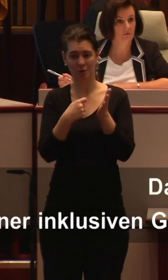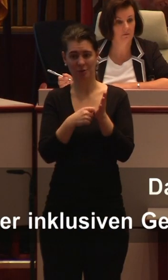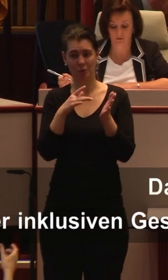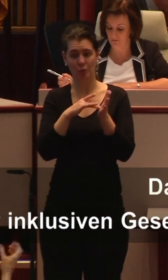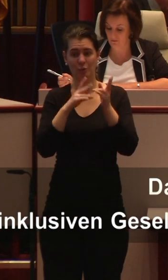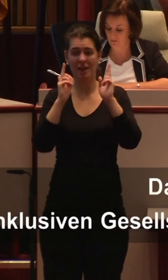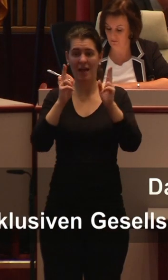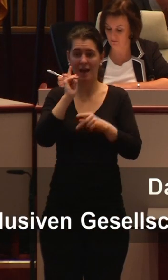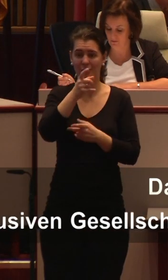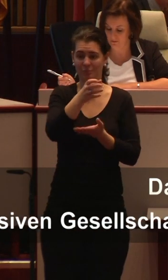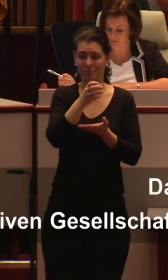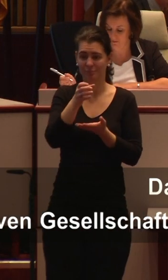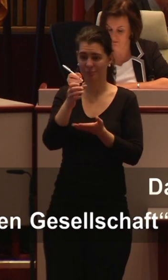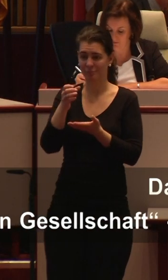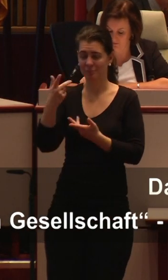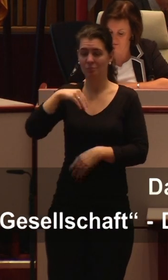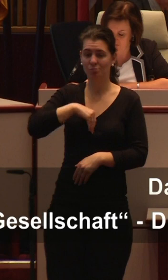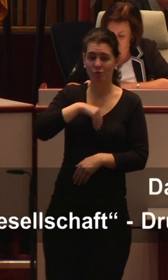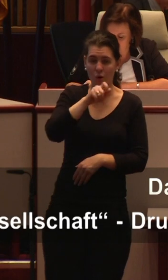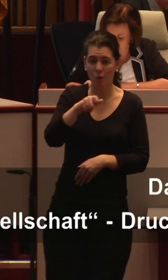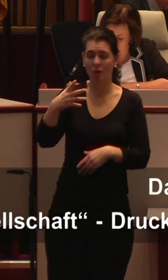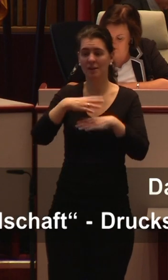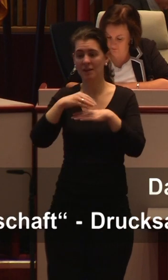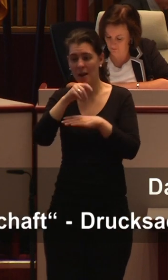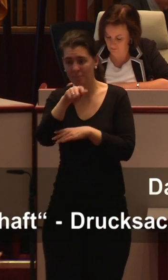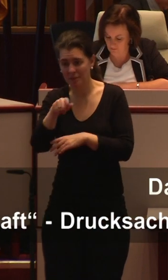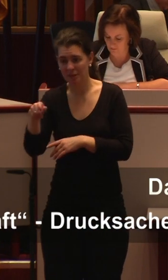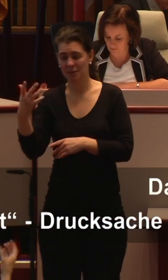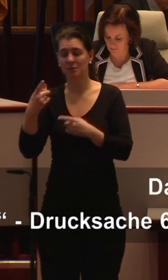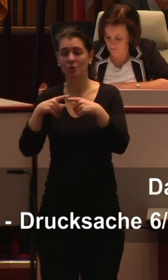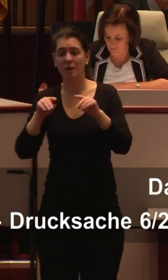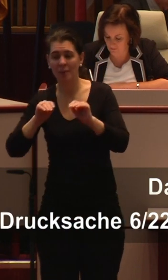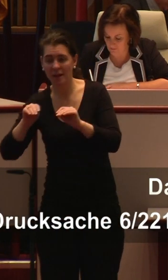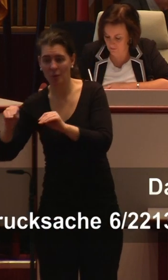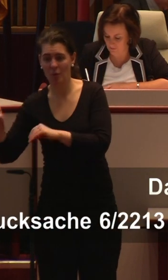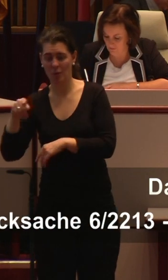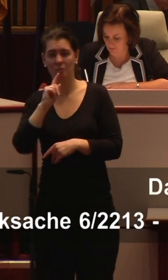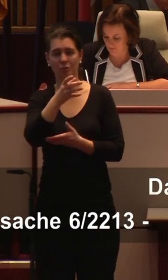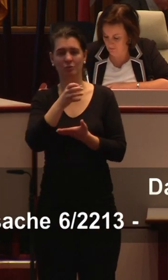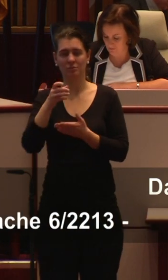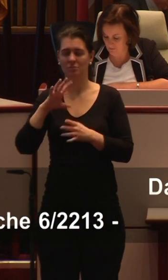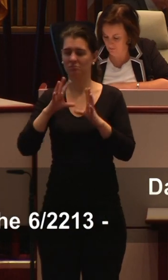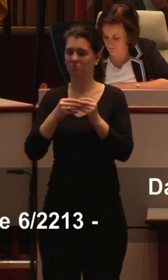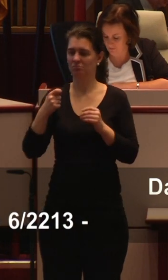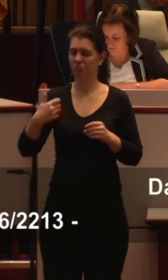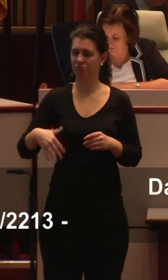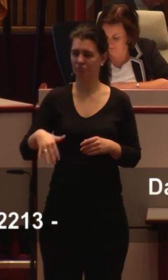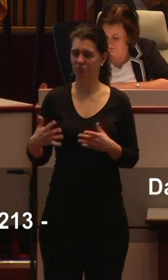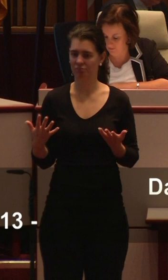Sonderpädagogen, Psychologen und Therapeuten. Und dennoch wird weiter behauptet, dass der gemeinsame Unterricht Kosteneinsparungen ermögliche.